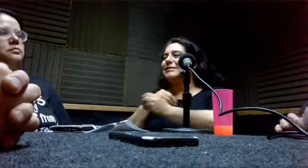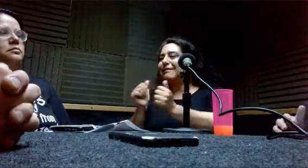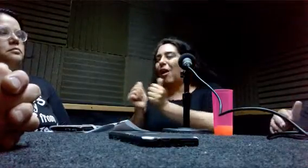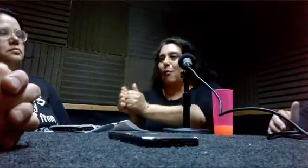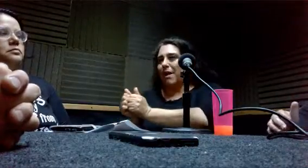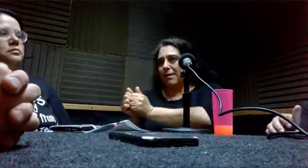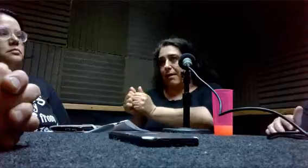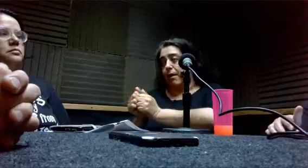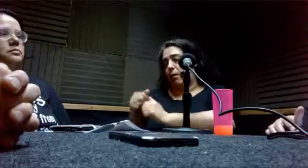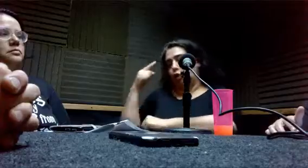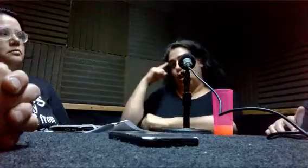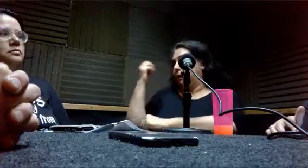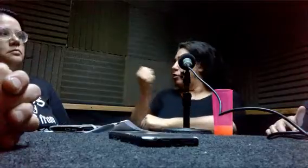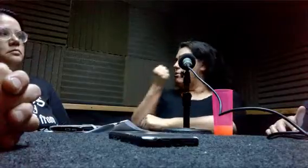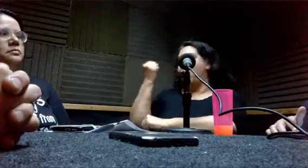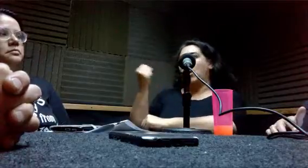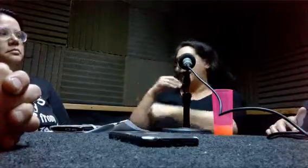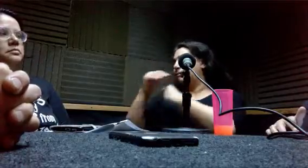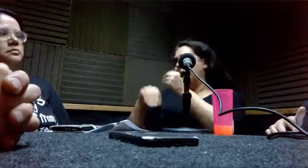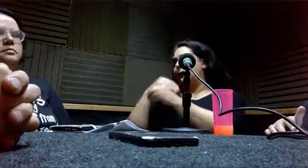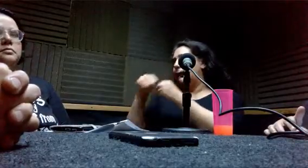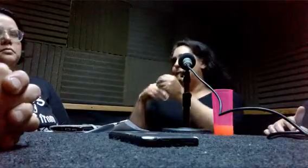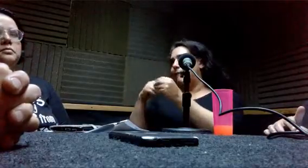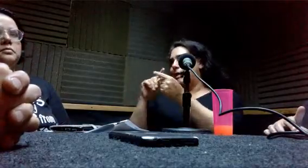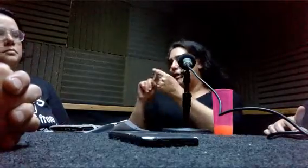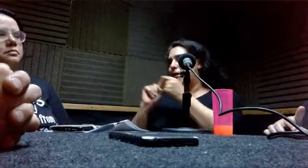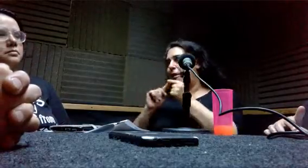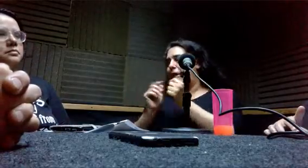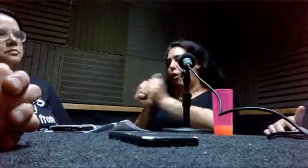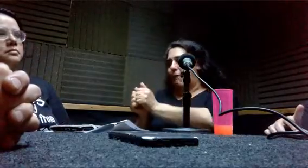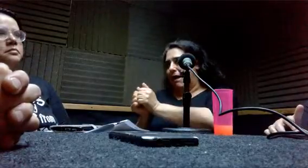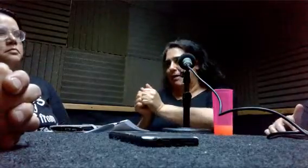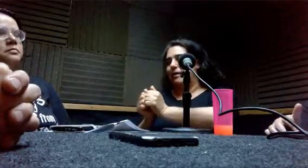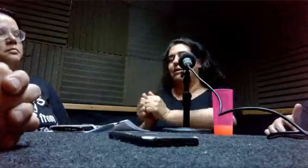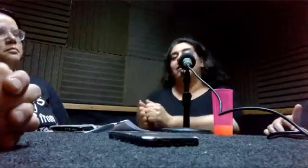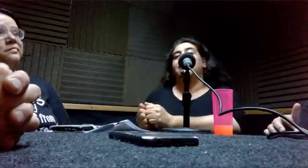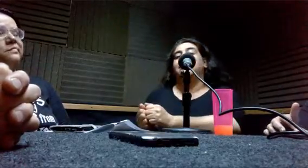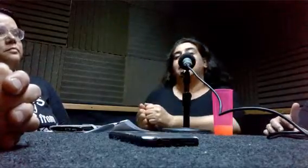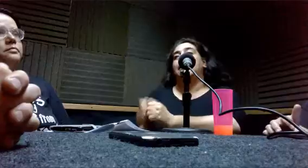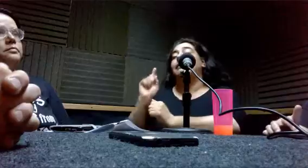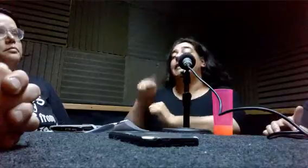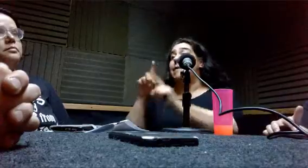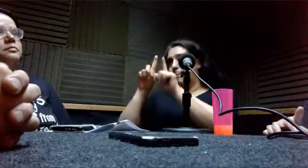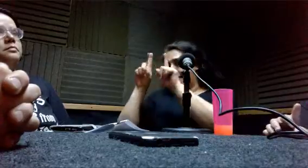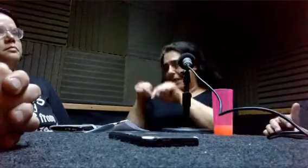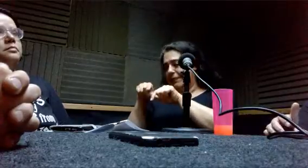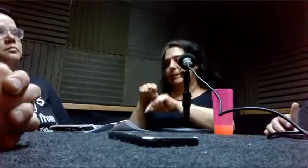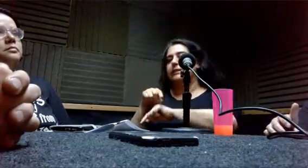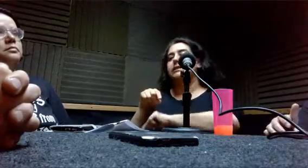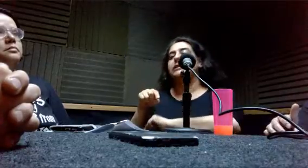en esta primera etapa, ¿no? Y por otro lado también, hago un paréntesis y ya vamos con